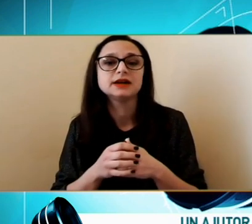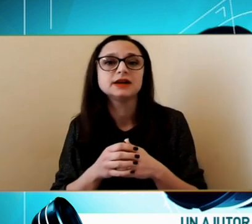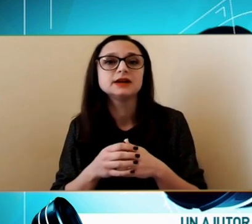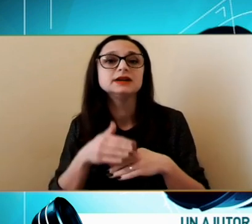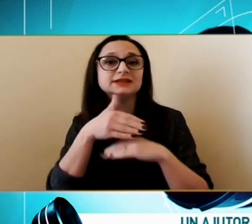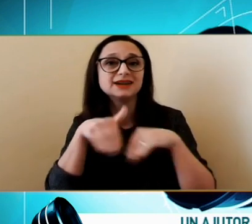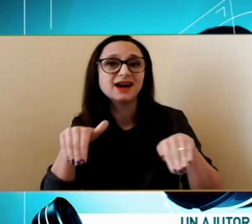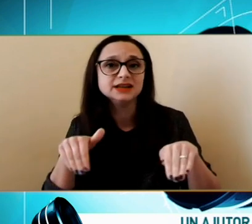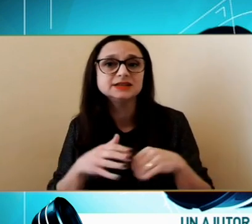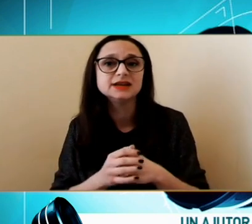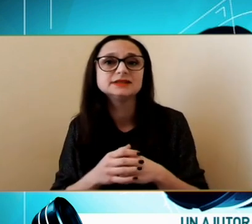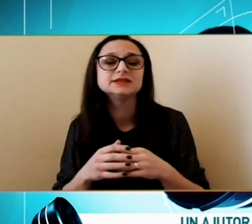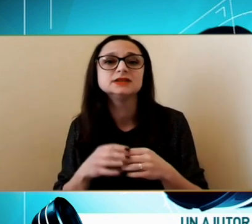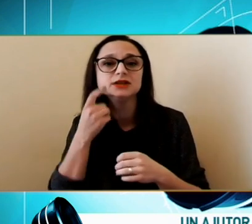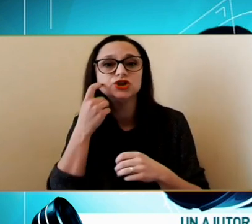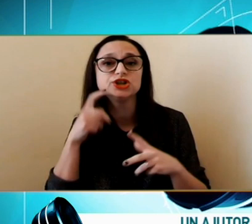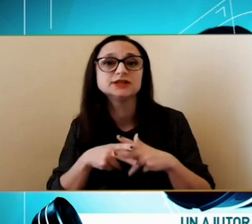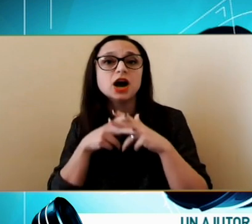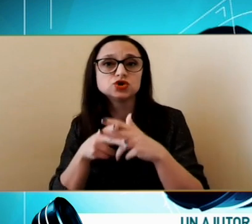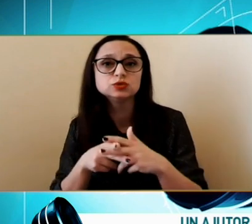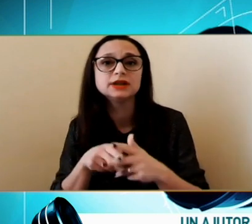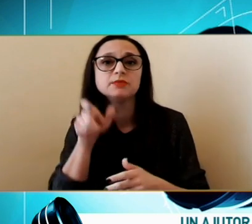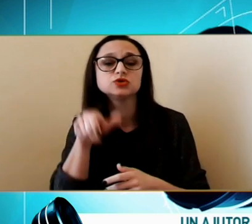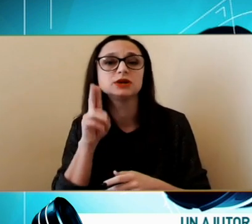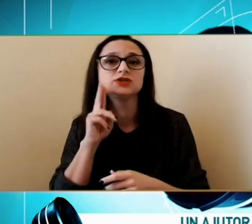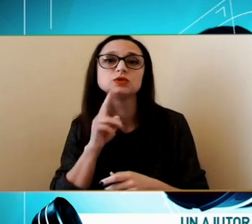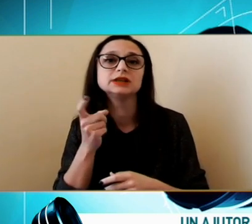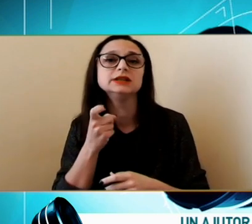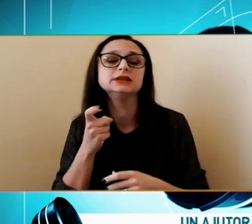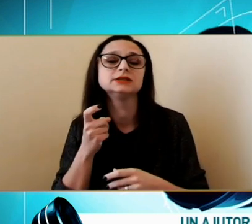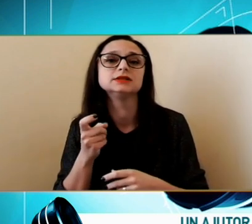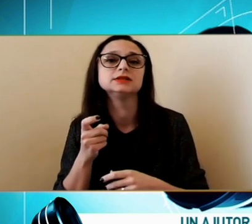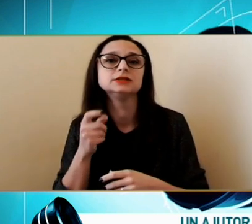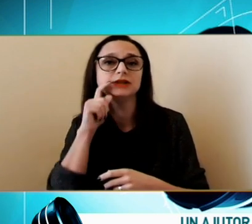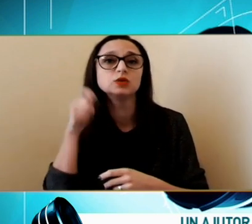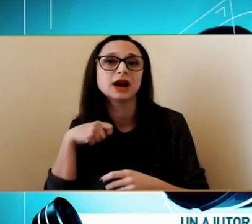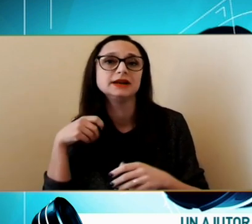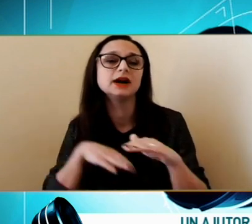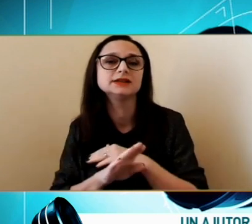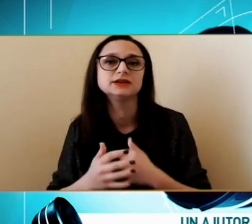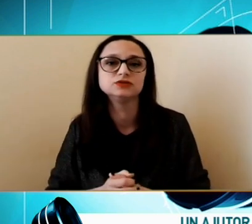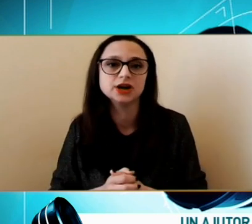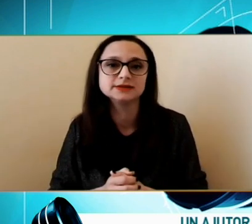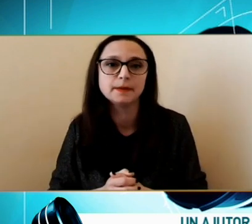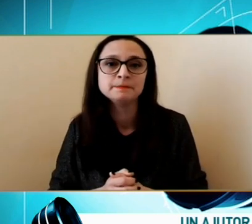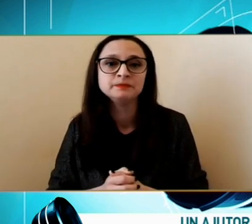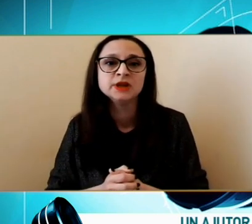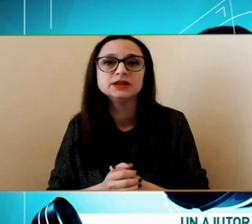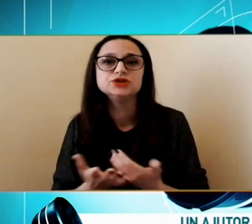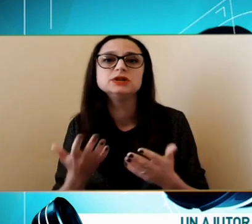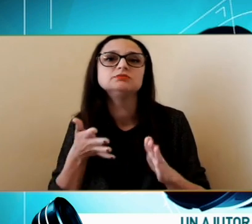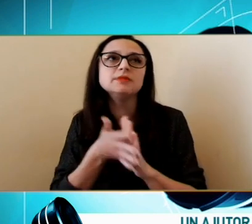către Către granițe Să încerce să ajute persoanele scurde Din lucrarea la care se refugiază